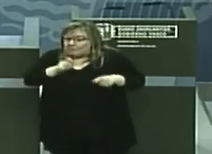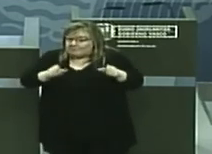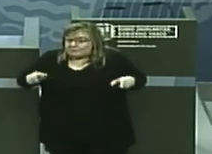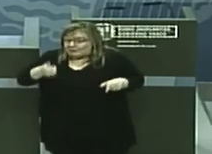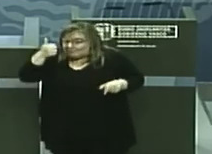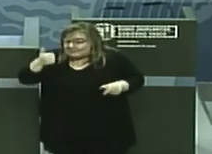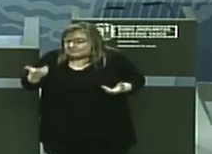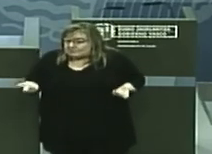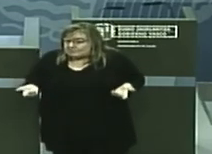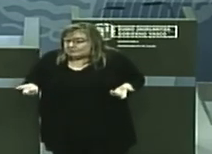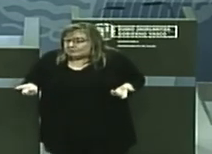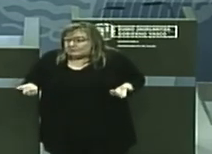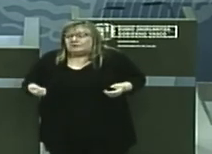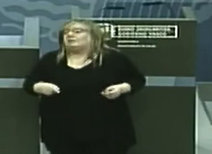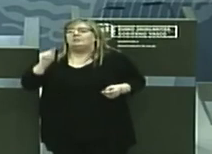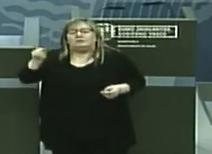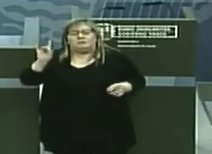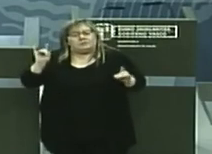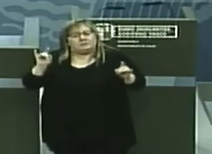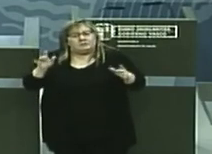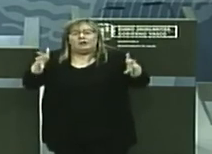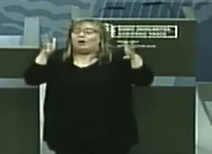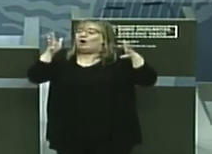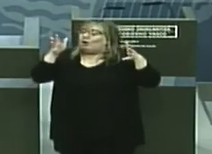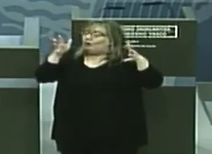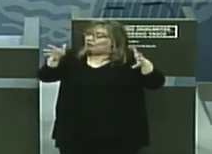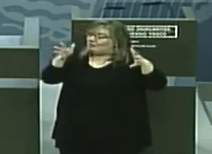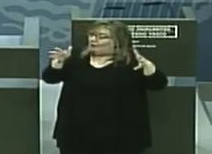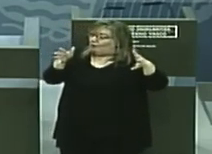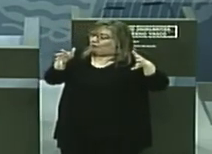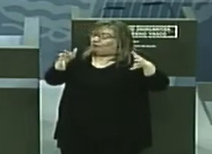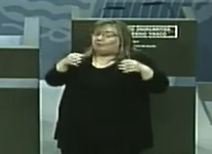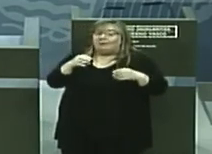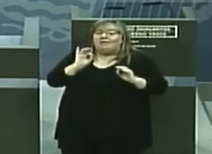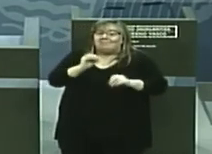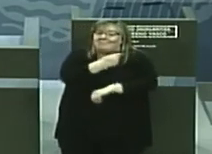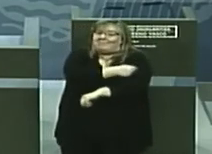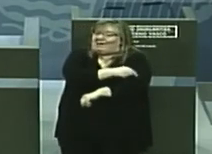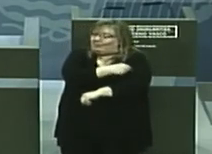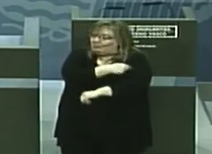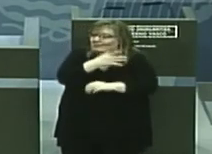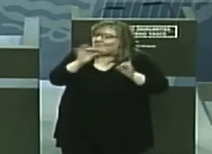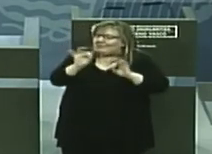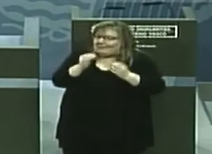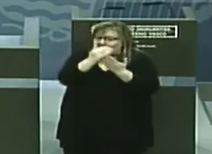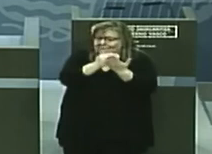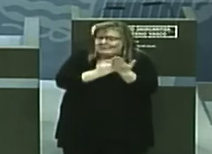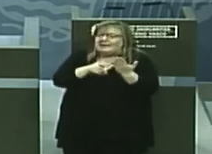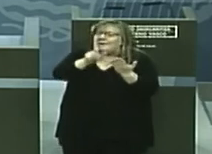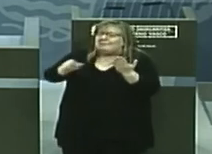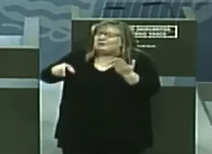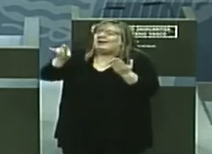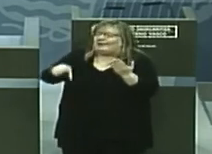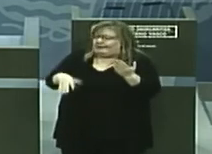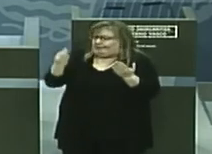gente. Sí, el Consejo Asesor de Vacunas ya está definiendo en quién ampliar